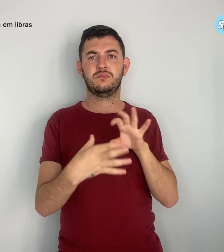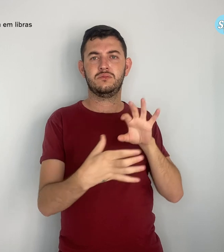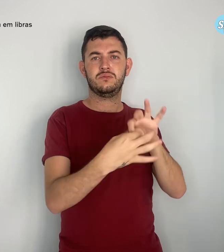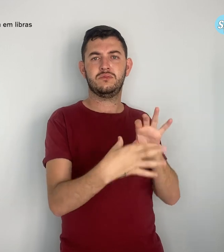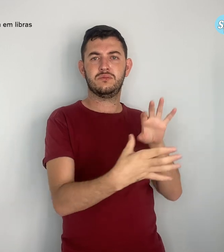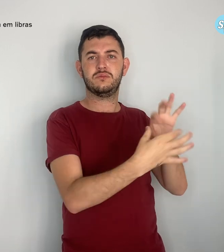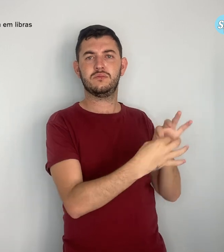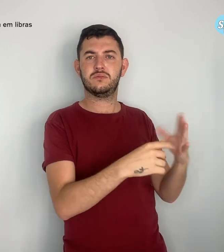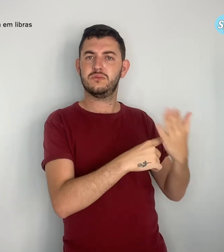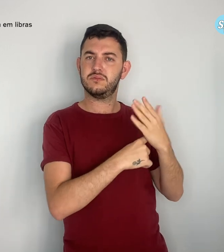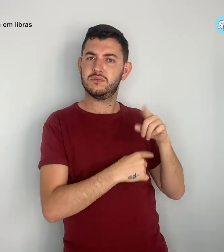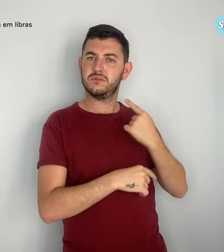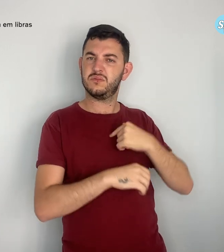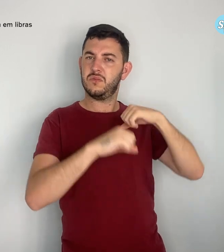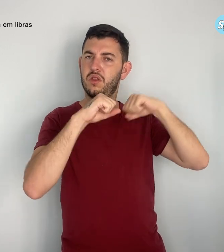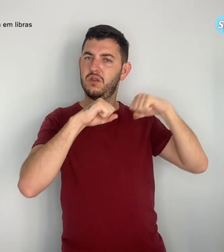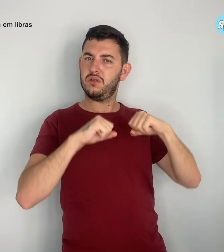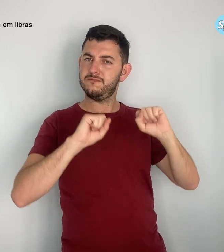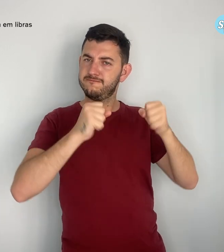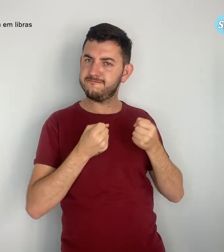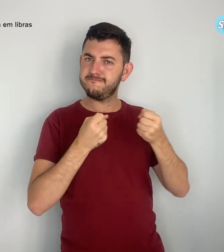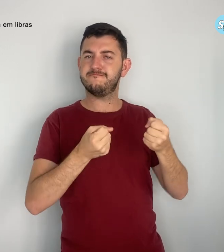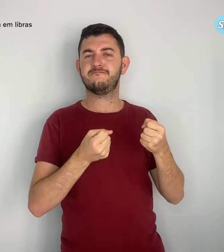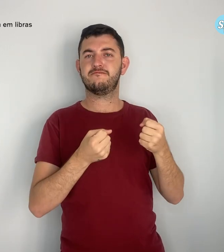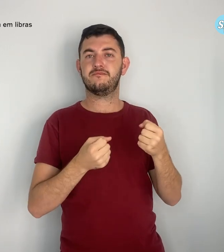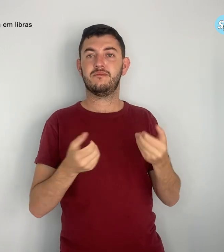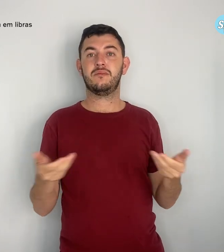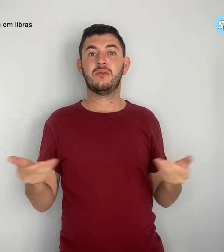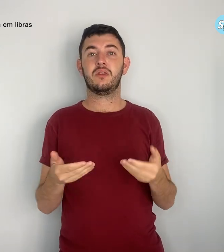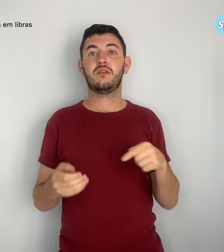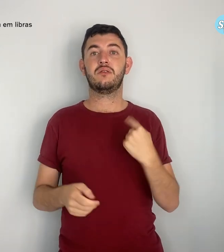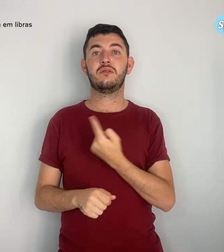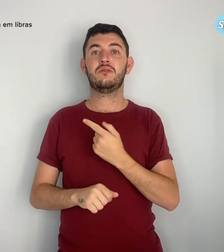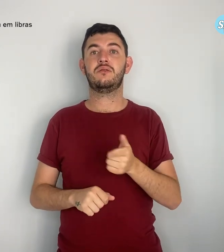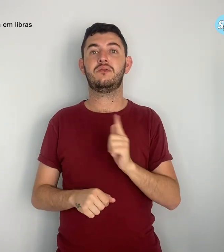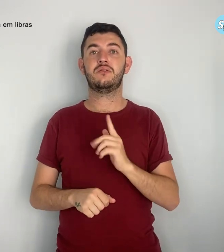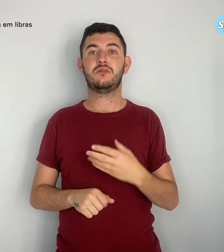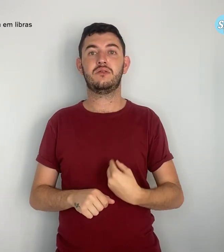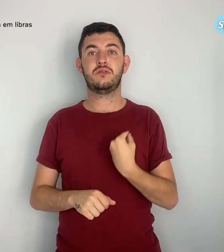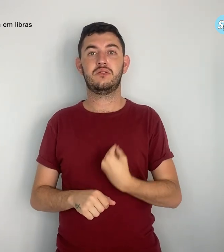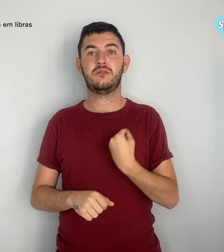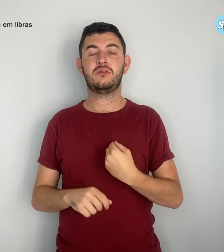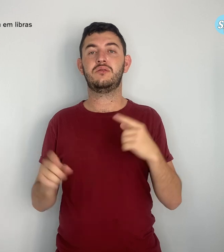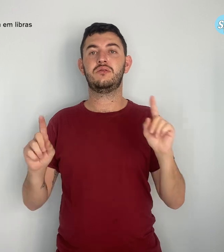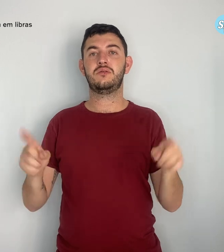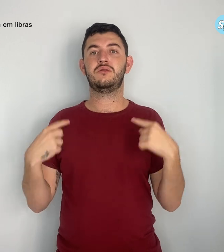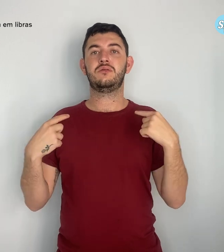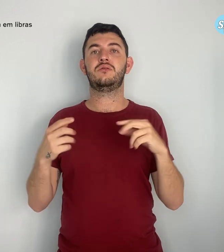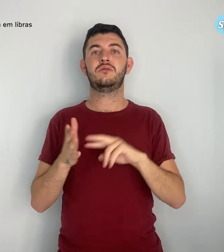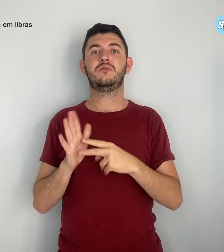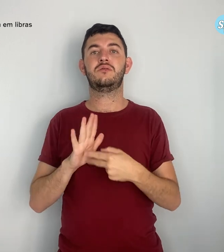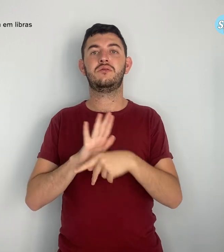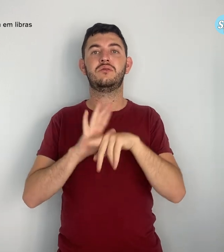resistir. Estamos agora diante do desafio de reconstruir o Brasil,